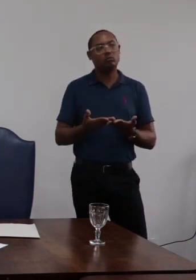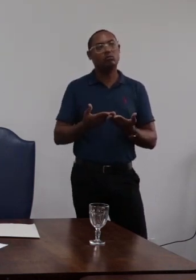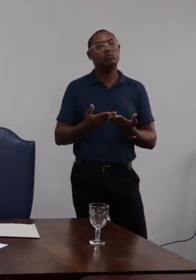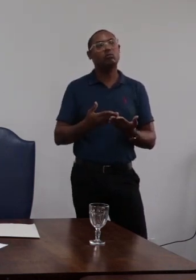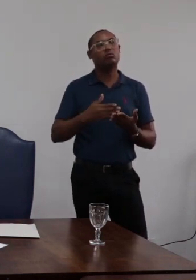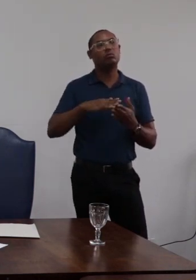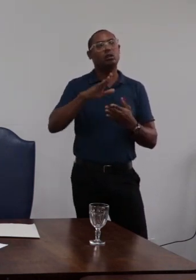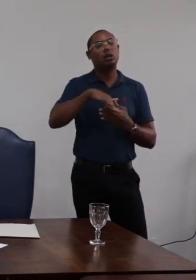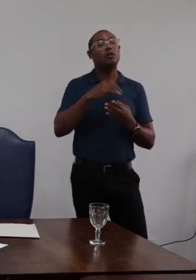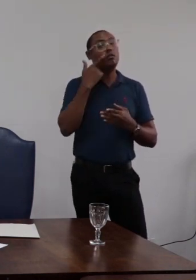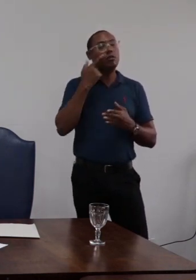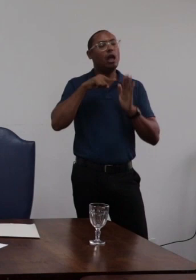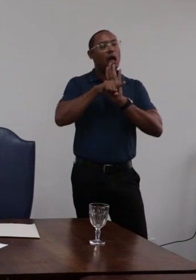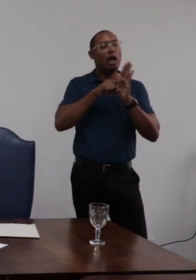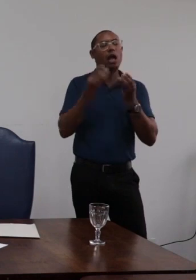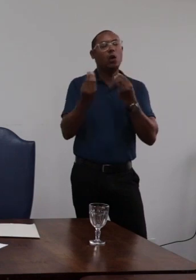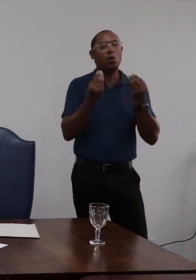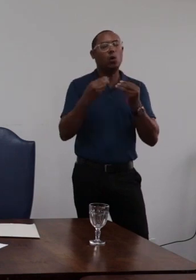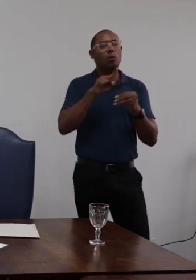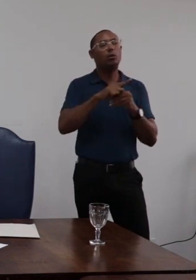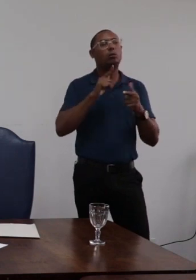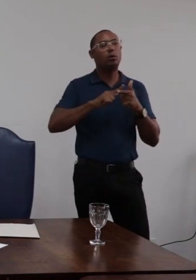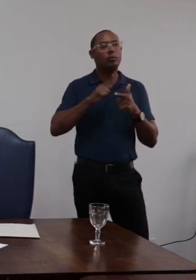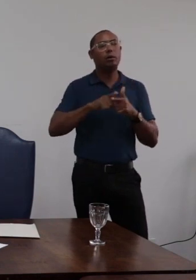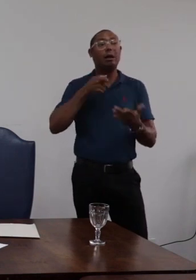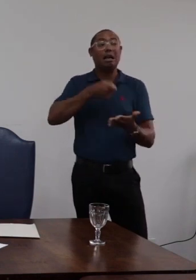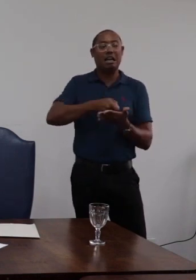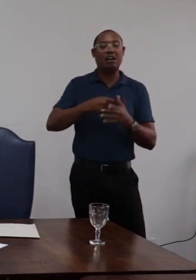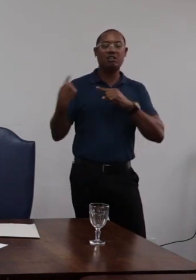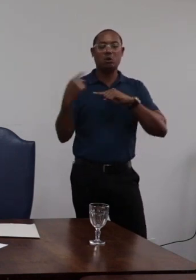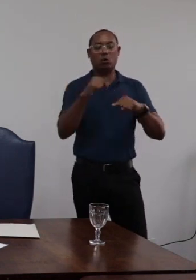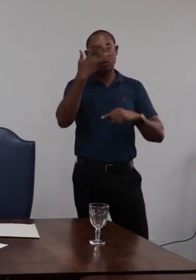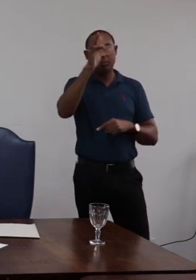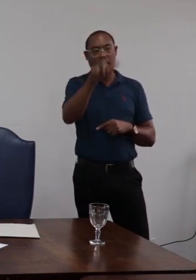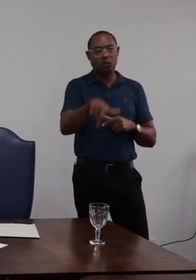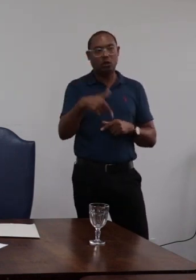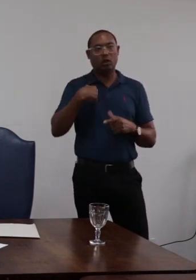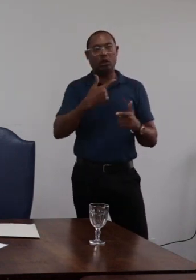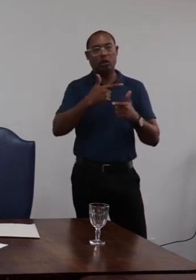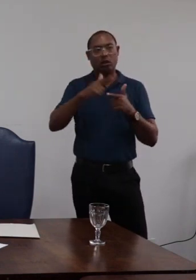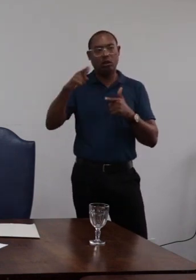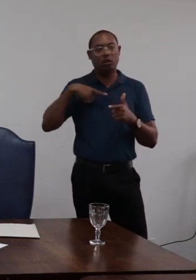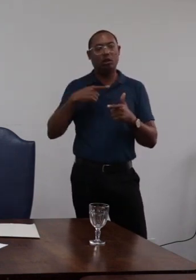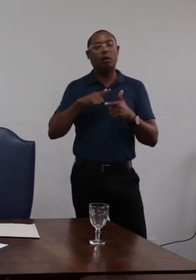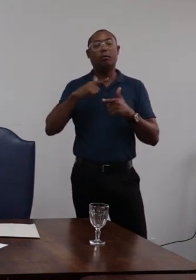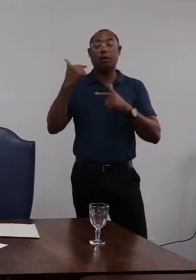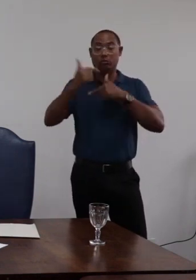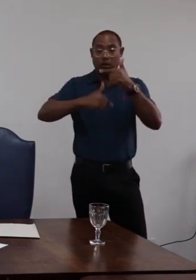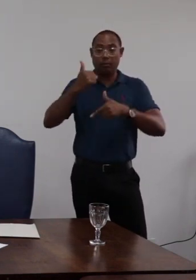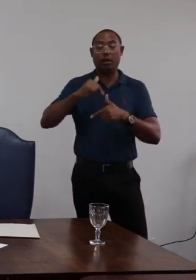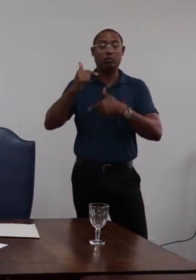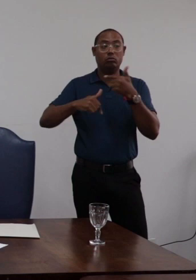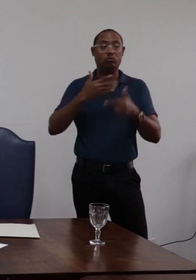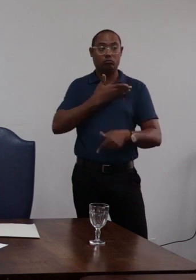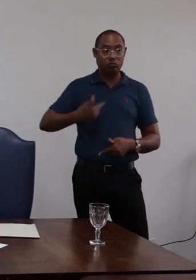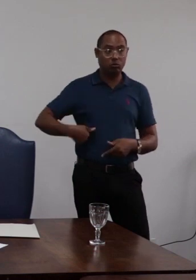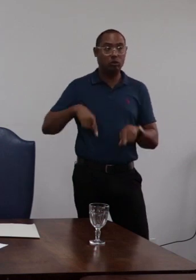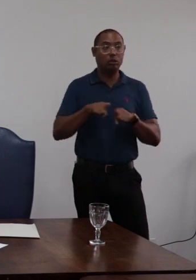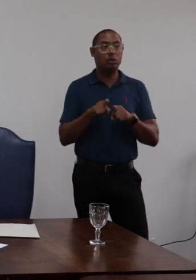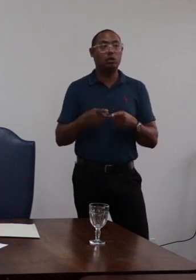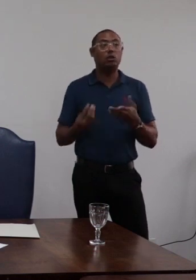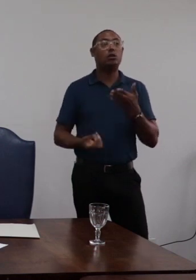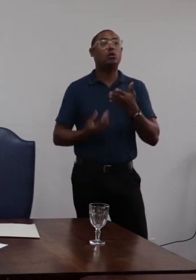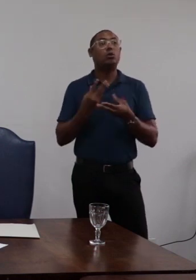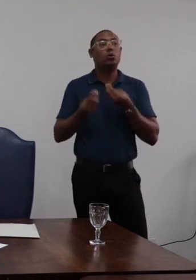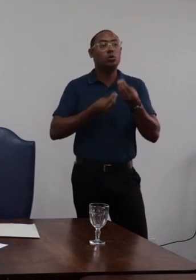natureza e a gravidade da infração cometida os danos que dela provierem para o serviço público as circunstâncias